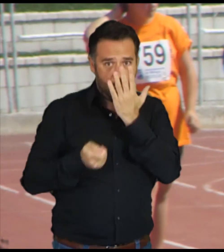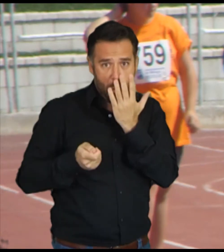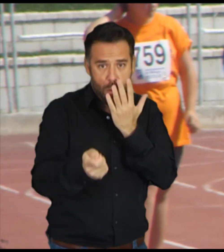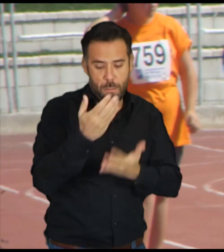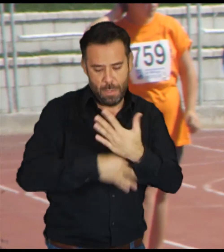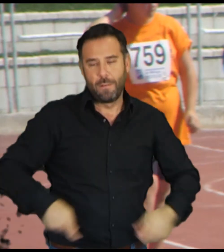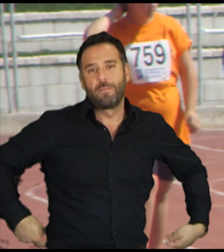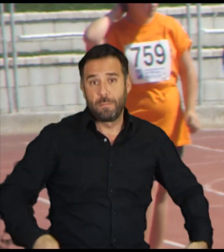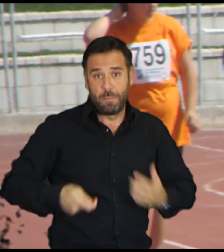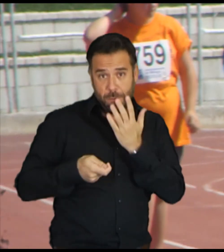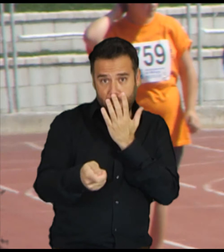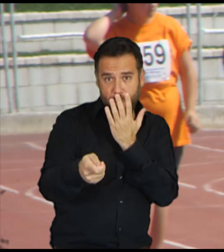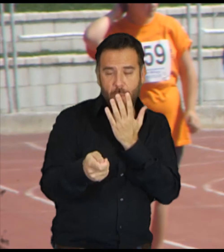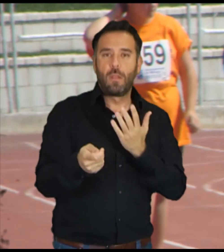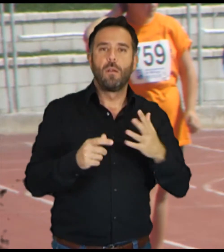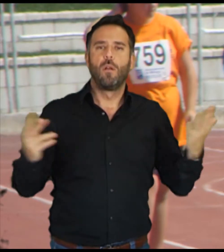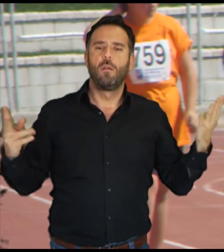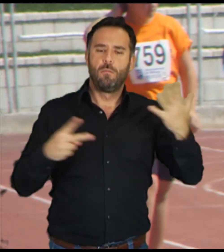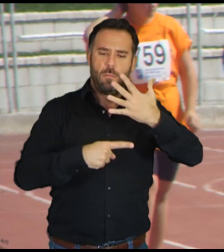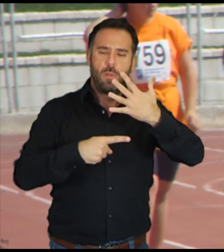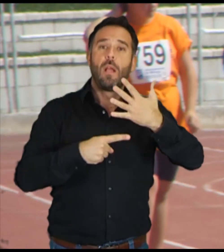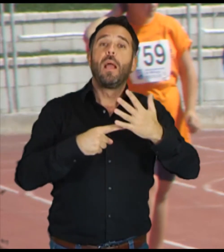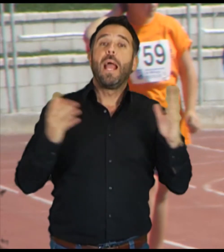Encuentro de Deporte Málaga Accesible